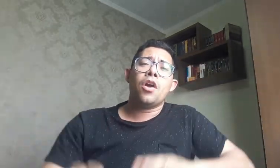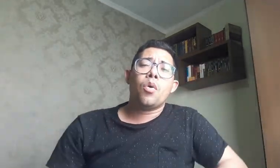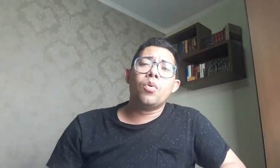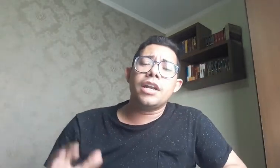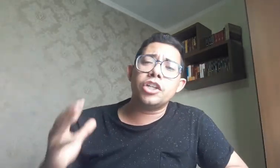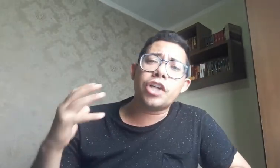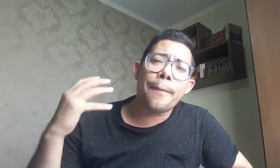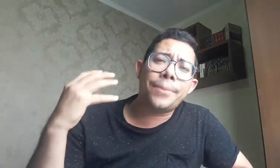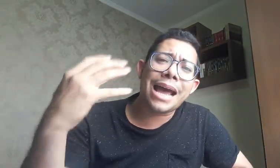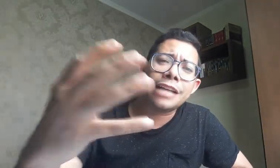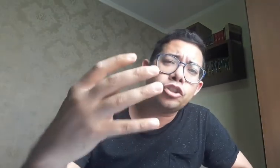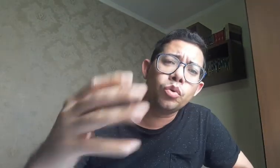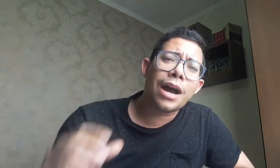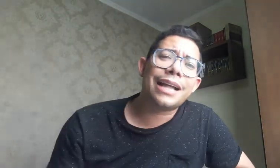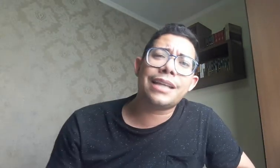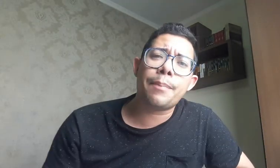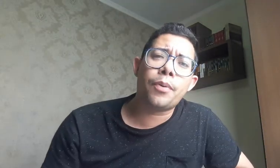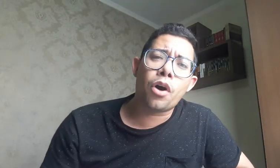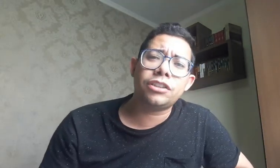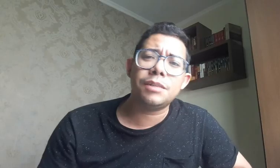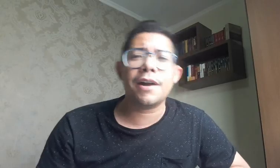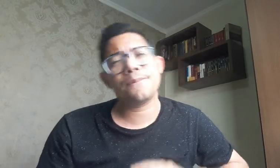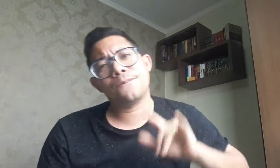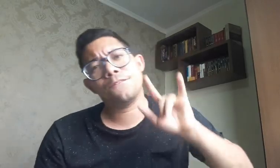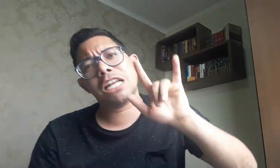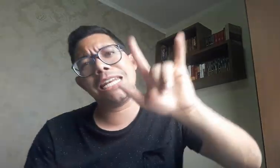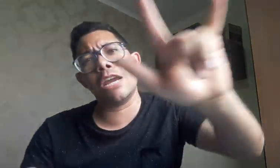Um grande abraço, até a próxima. Valeu!